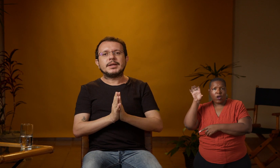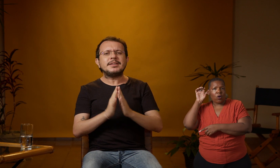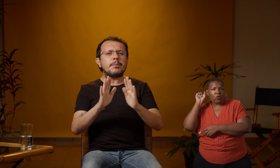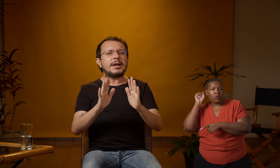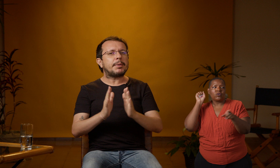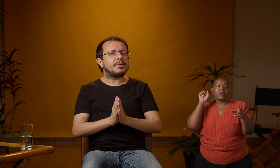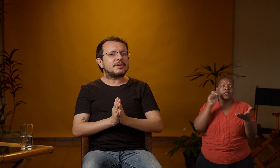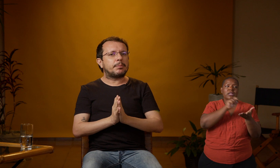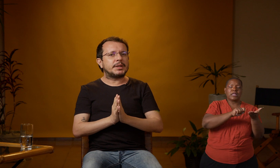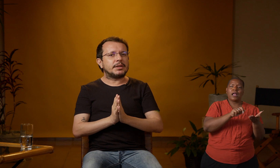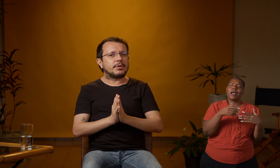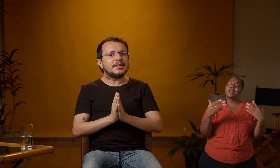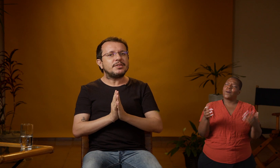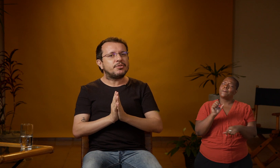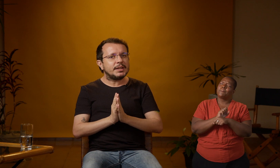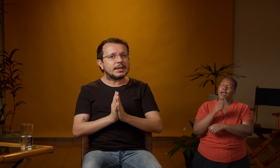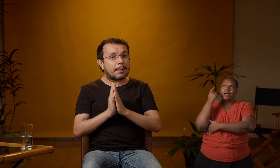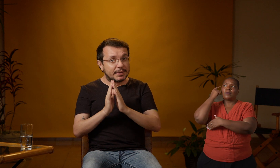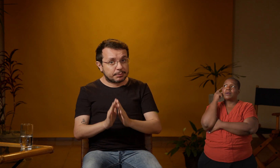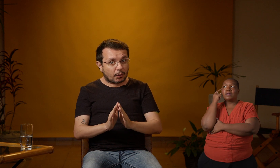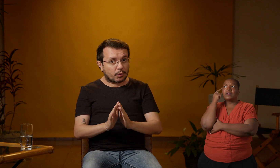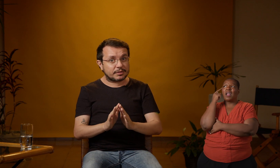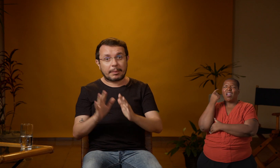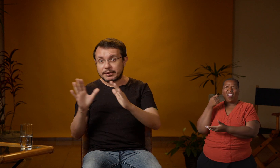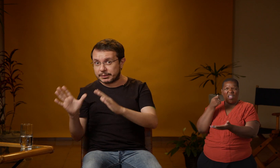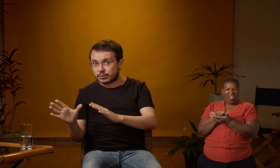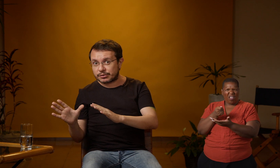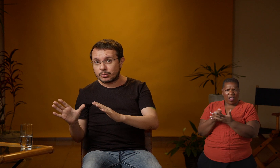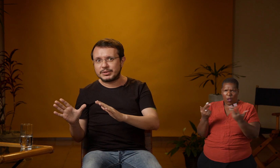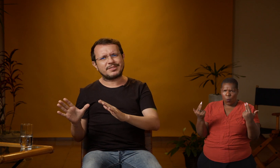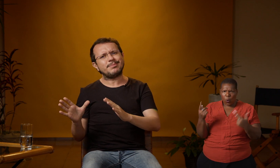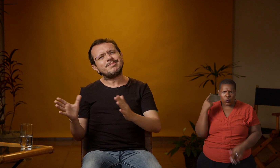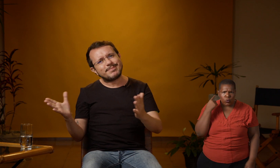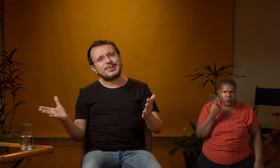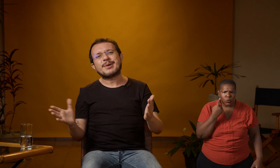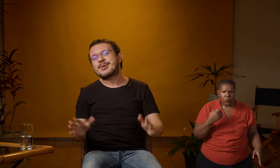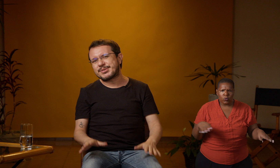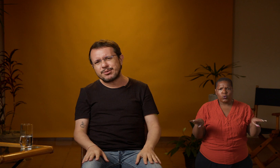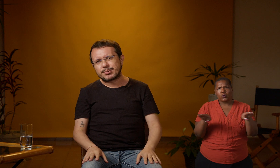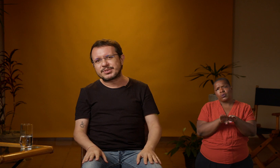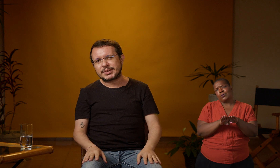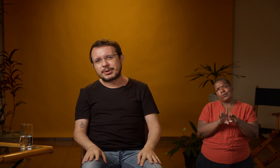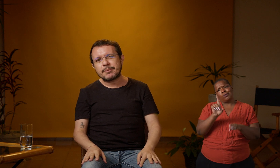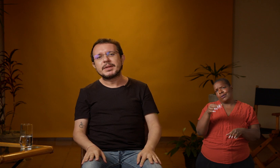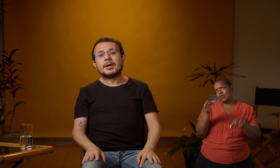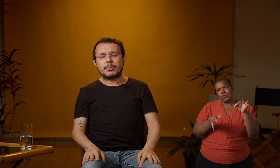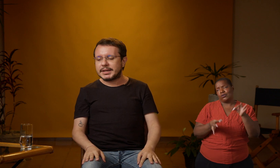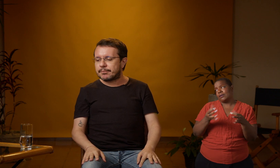Então, para para pensar um pouquinho. Exigir a mesma coisa para as pessoas surdas não é uma coisa justa, não é? Por quê?